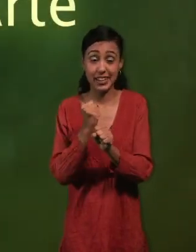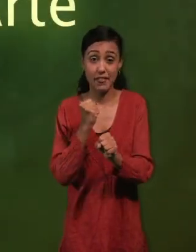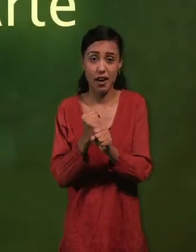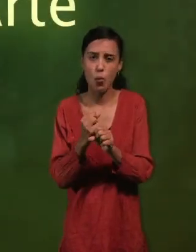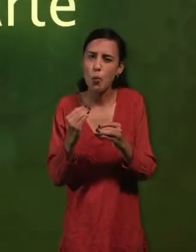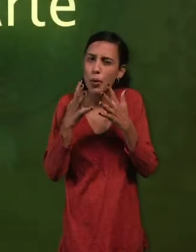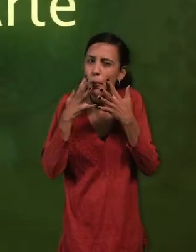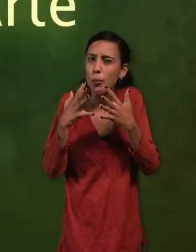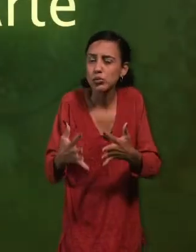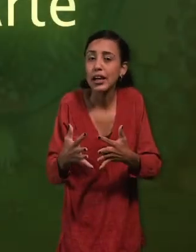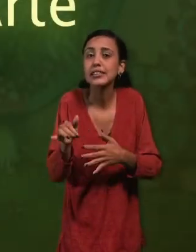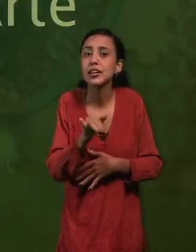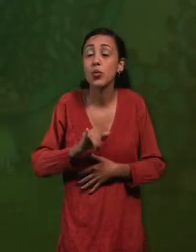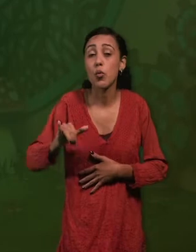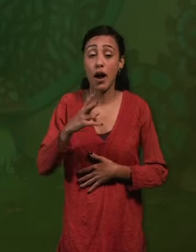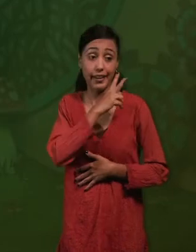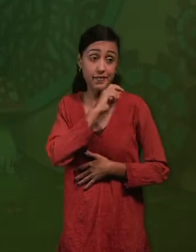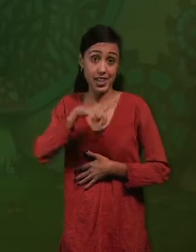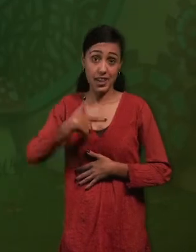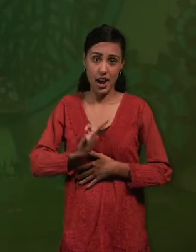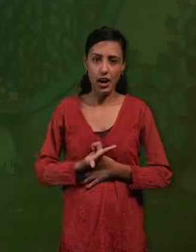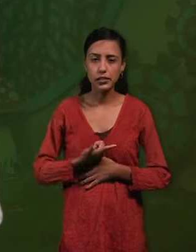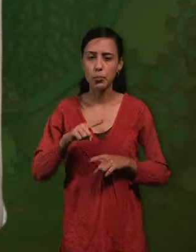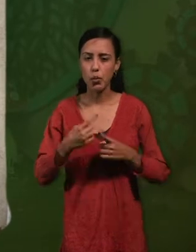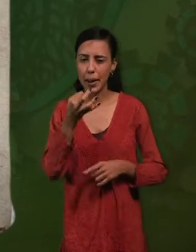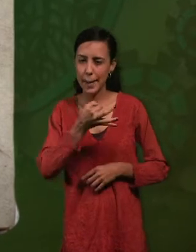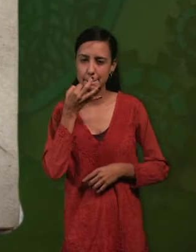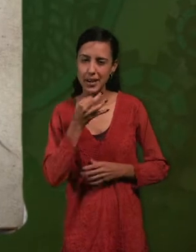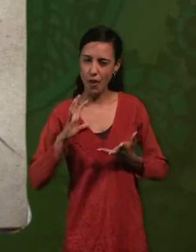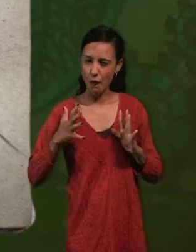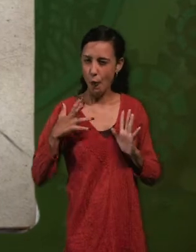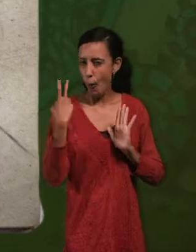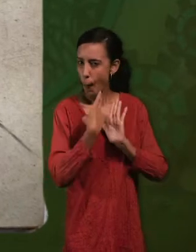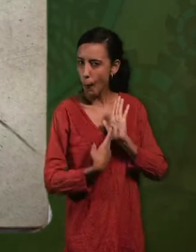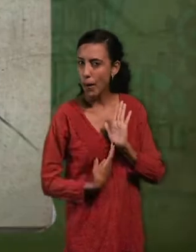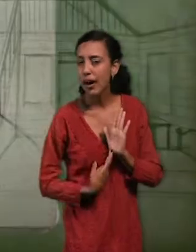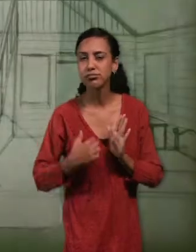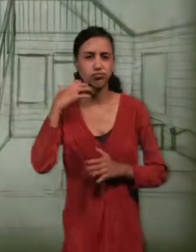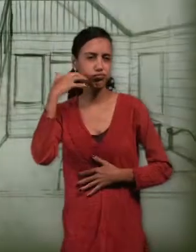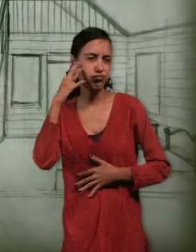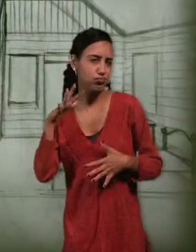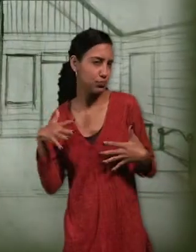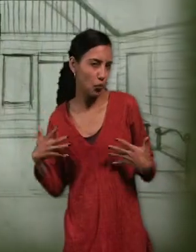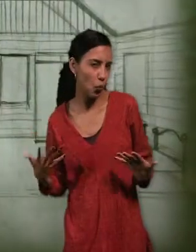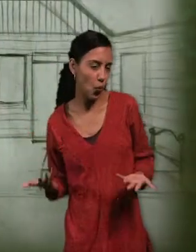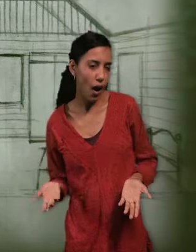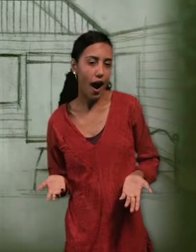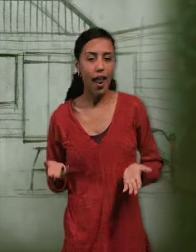muy importante la dirección de arte, pues define la estética de una película. ¿Qué colores vamos a usar? ¿Cómo serán los diseños